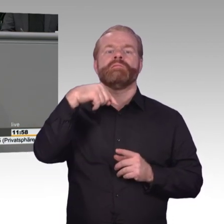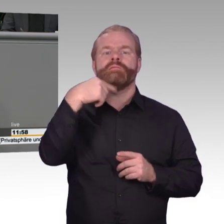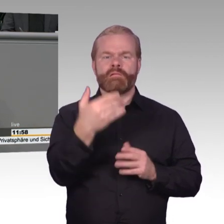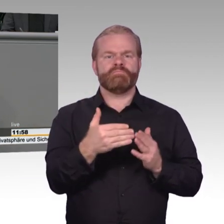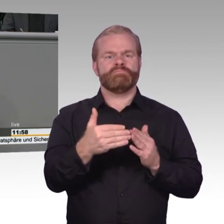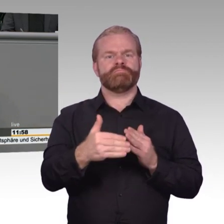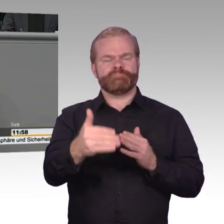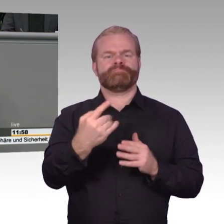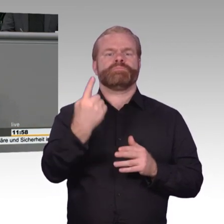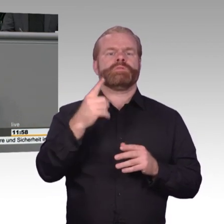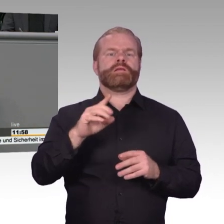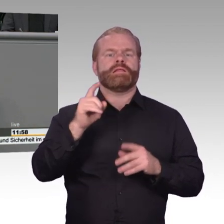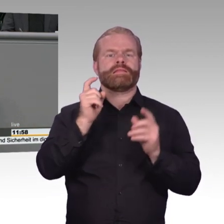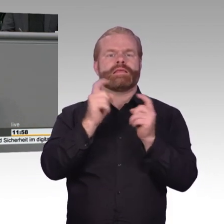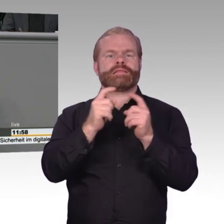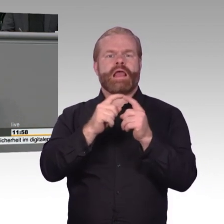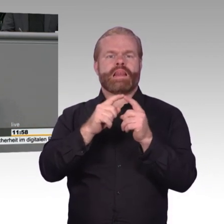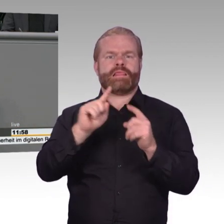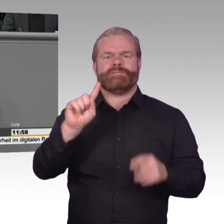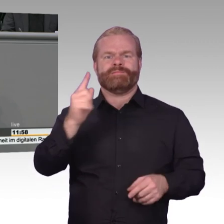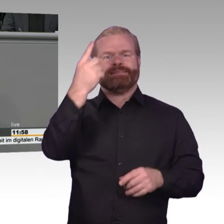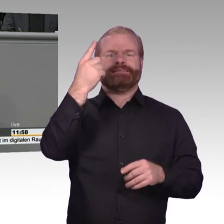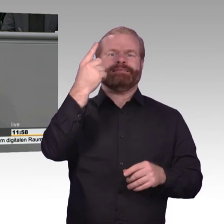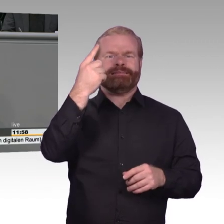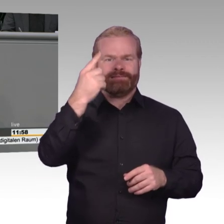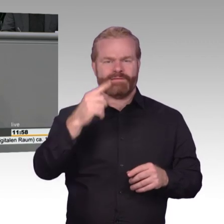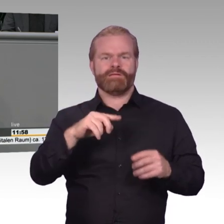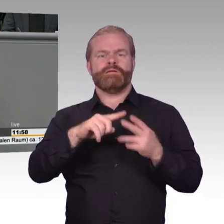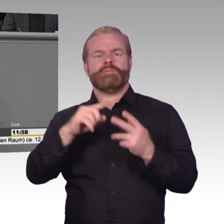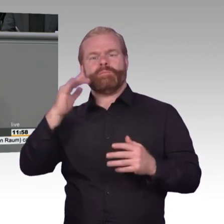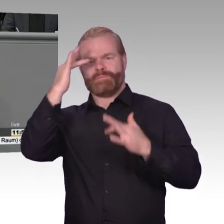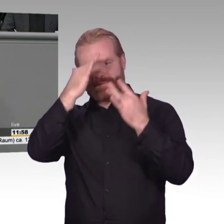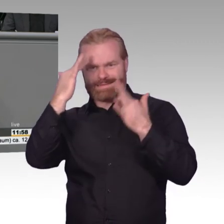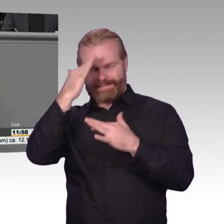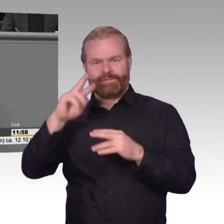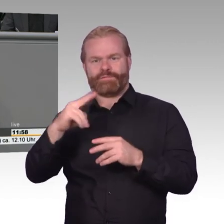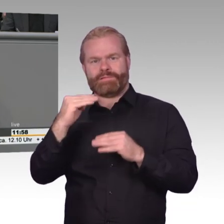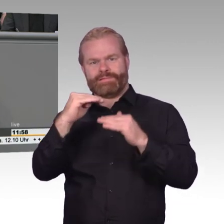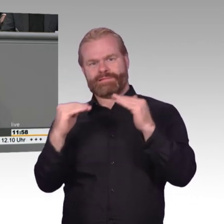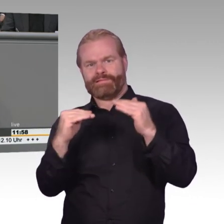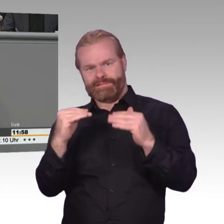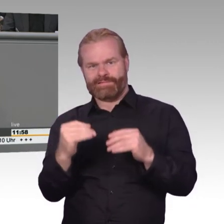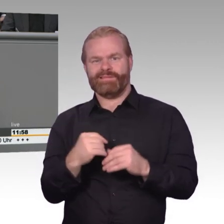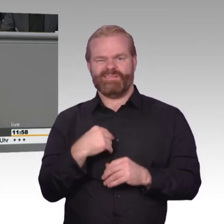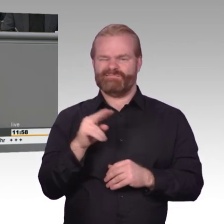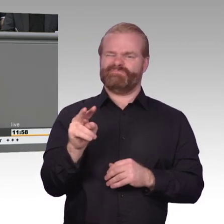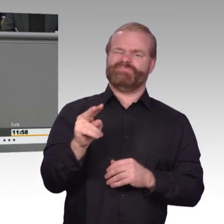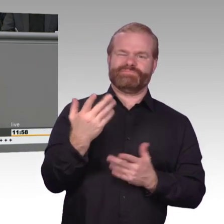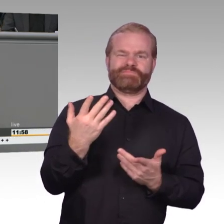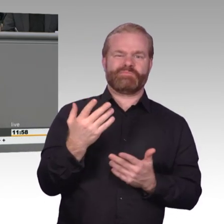und die Partei oder Fraktionsspitze dann aber nicht hinter den guten Vorschlägen steht. Da können die digitalpolitischen